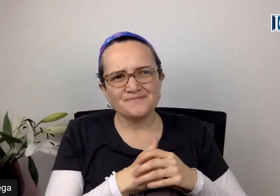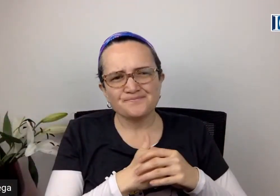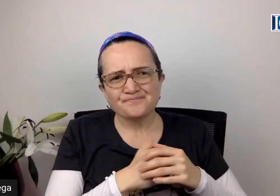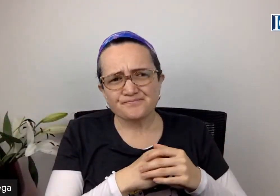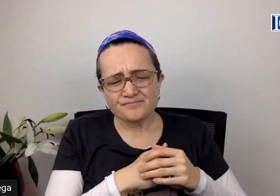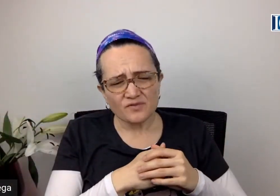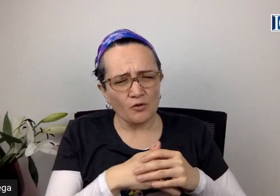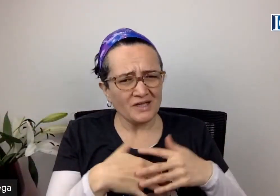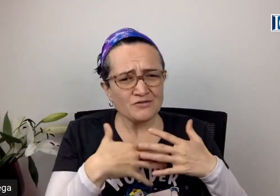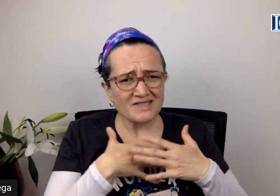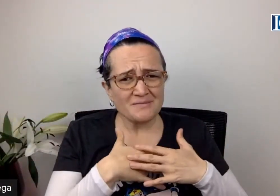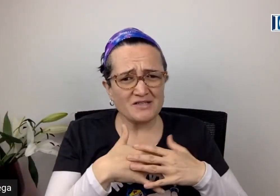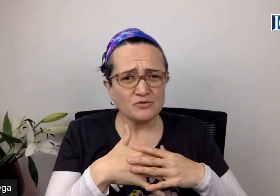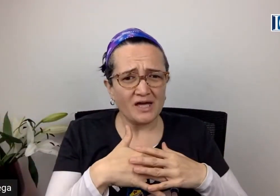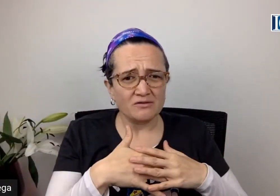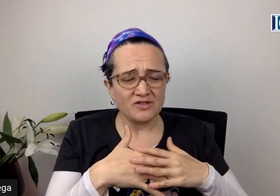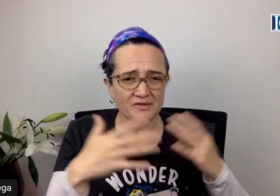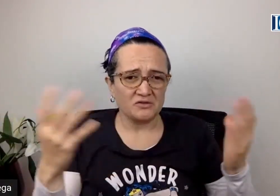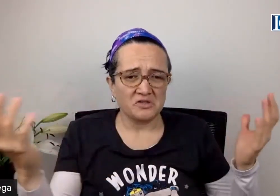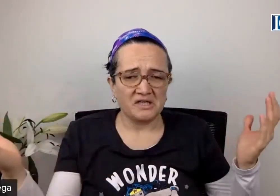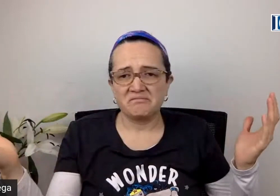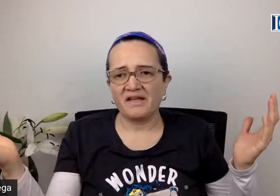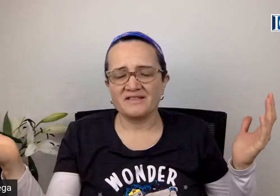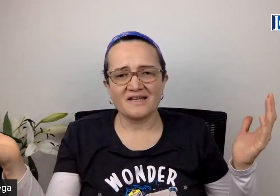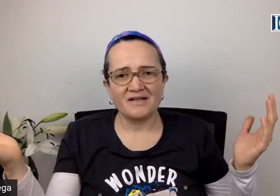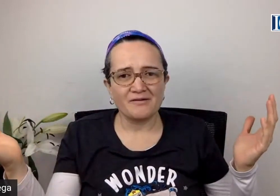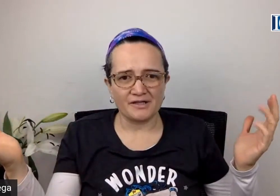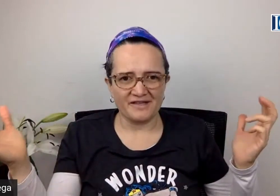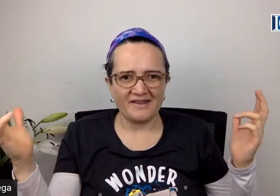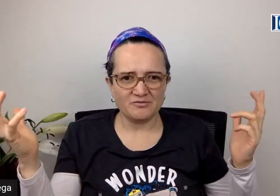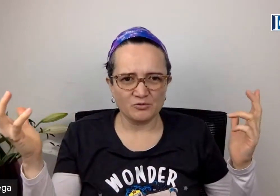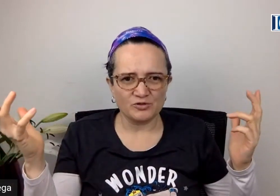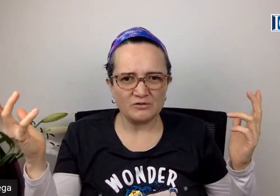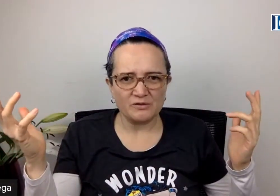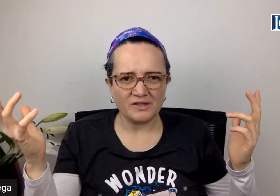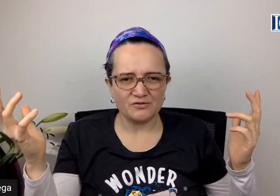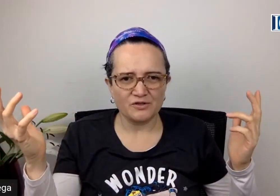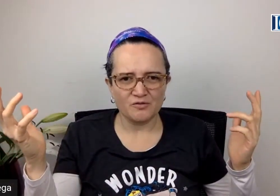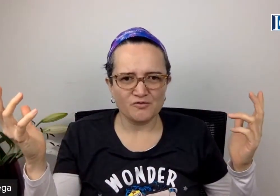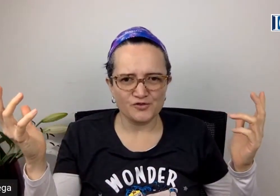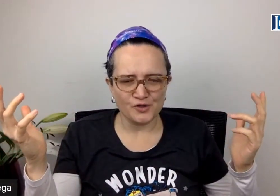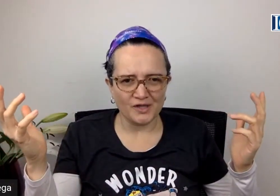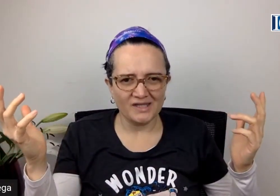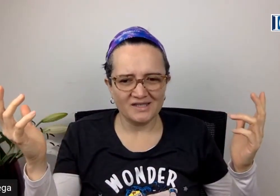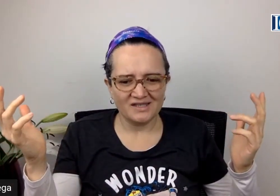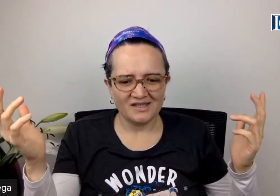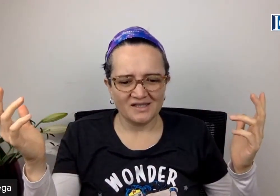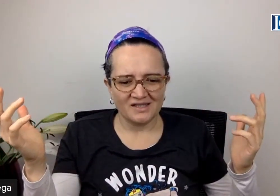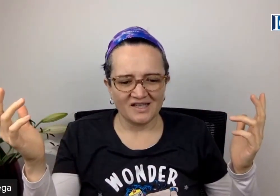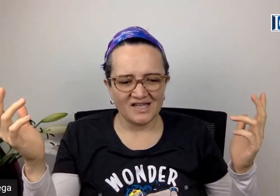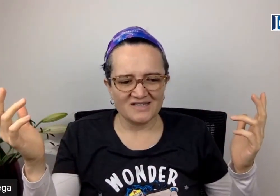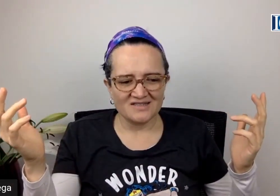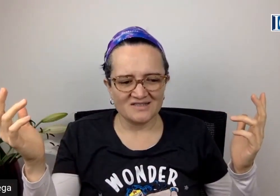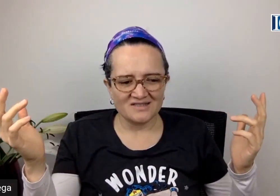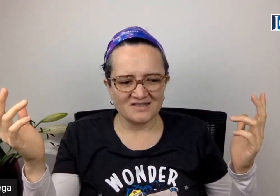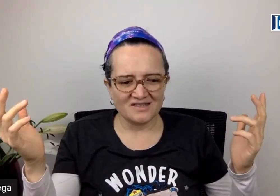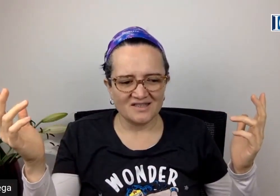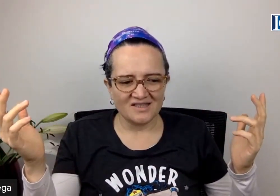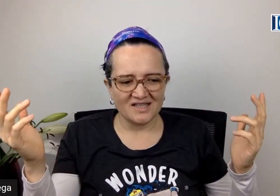Entonces, una de cosas que me ha ayudado, sabiendo que nadie sabe la verdad absoluta del universo y cómo funciona, es el